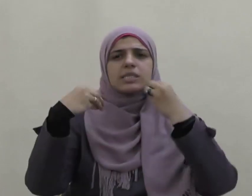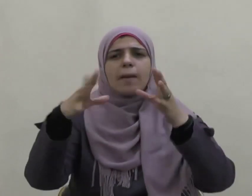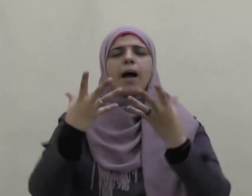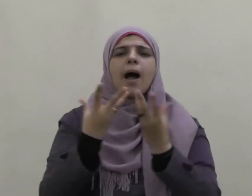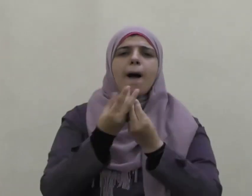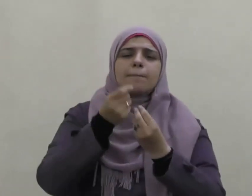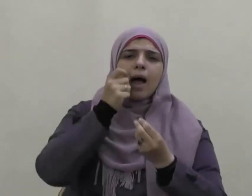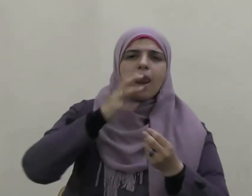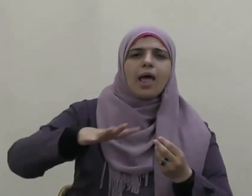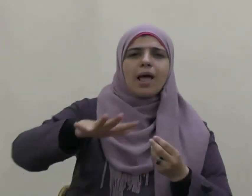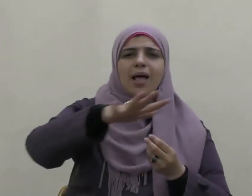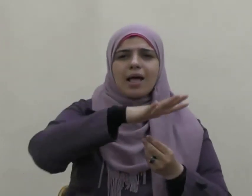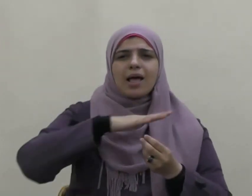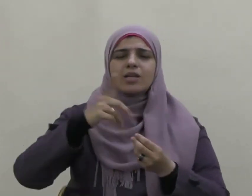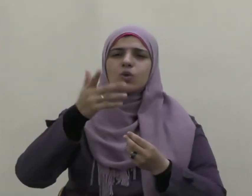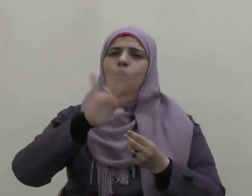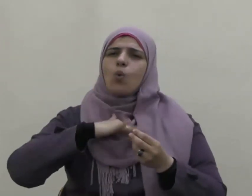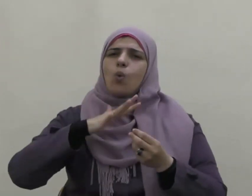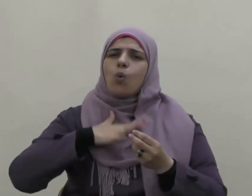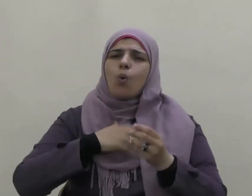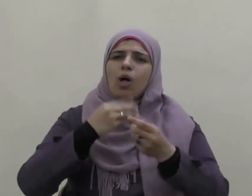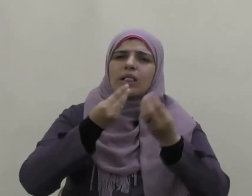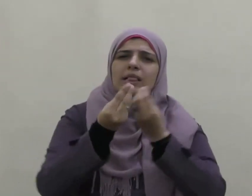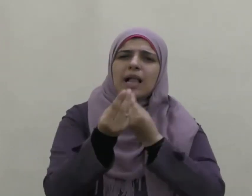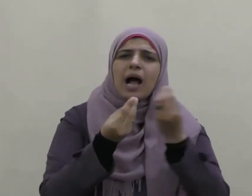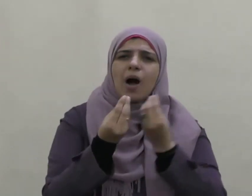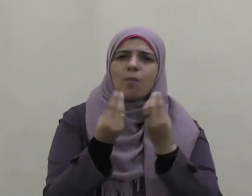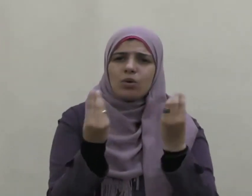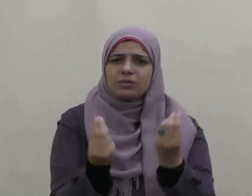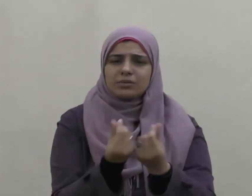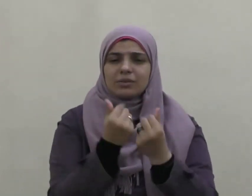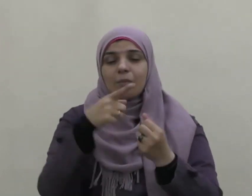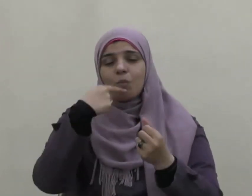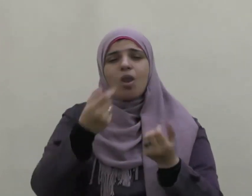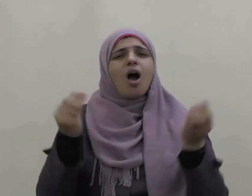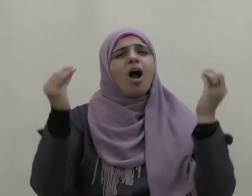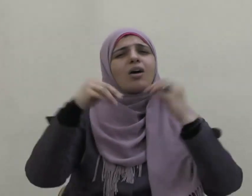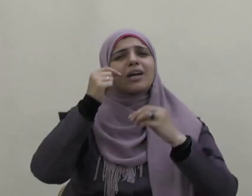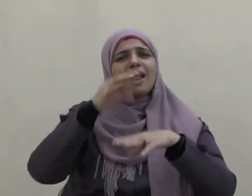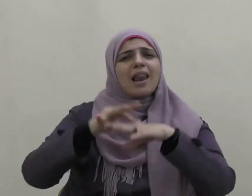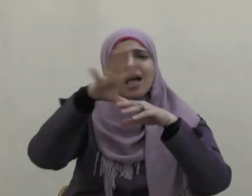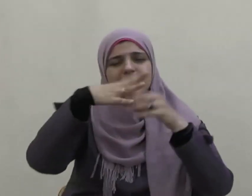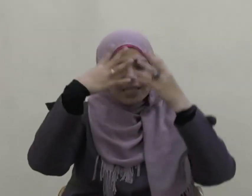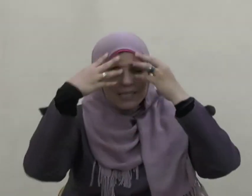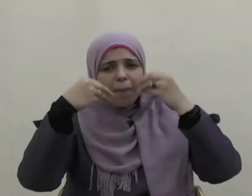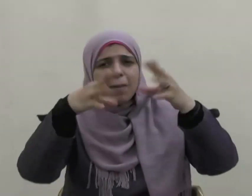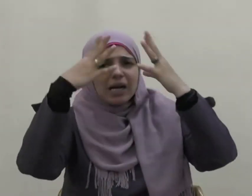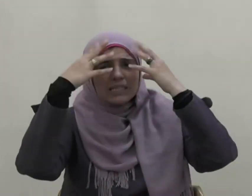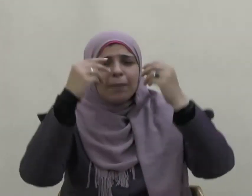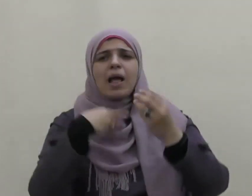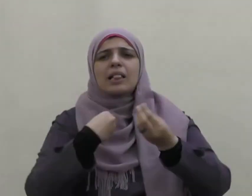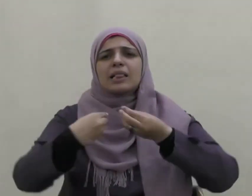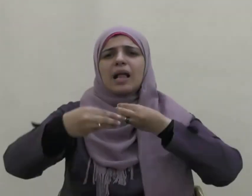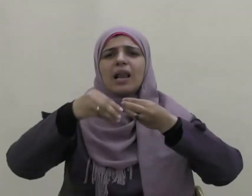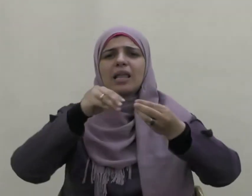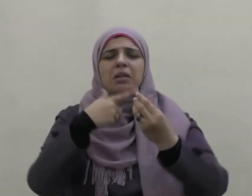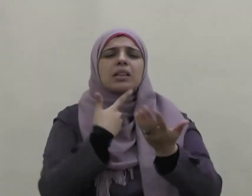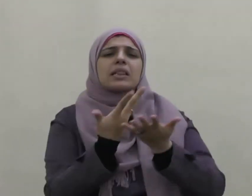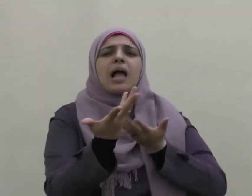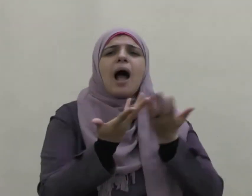وخفض الجناح لهم فكانوا أكثر الناس سماحة ولينا في تعاملهم مع